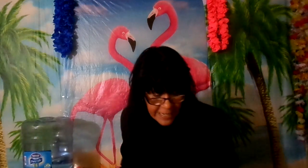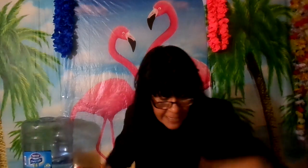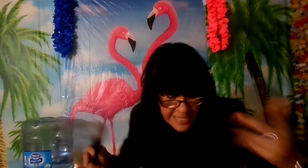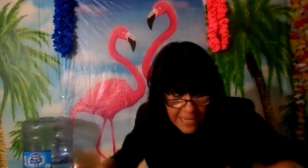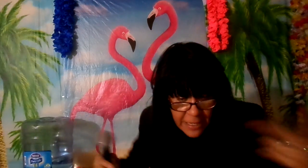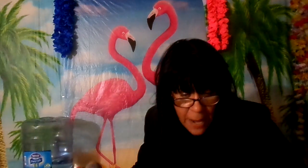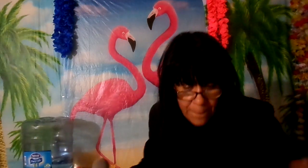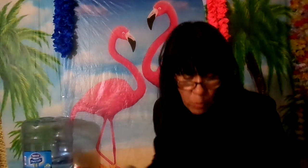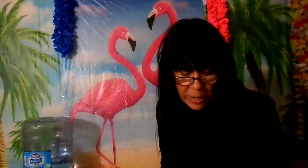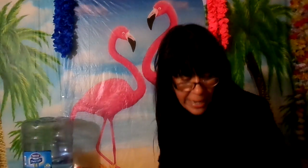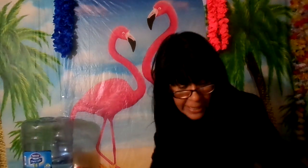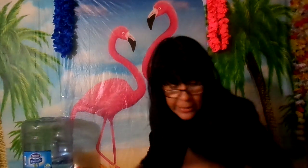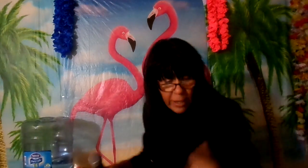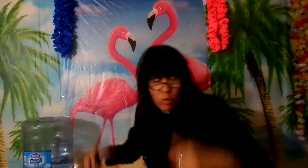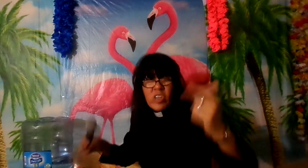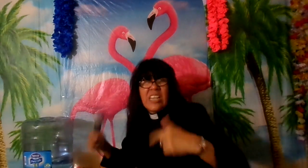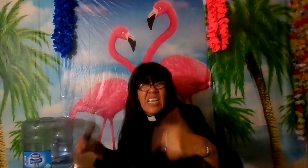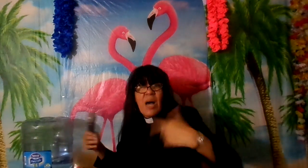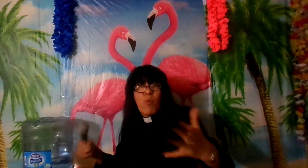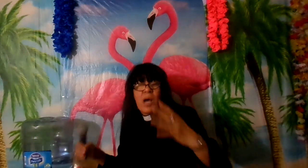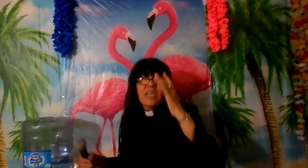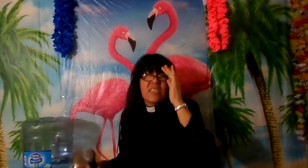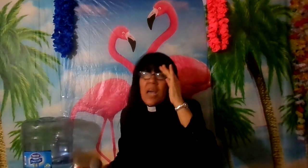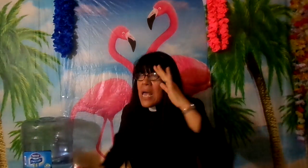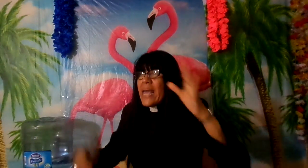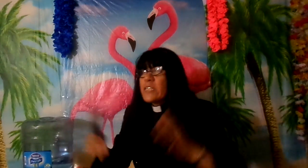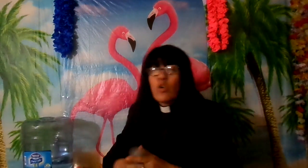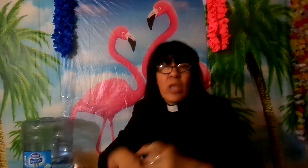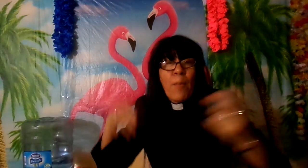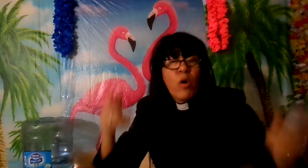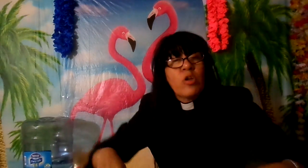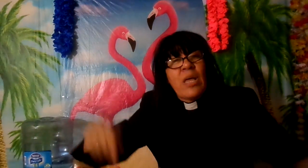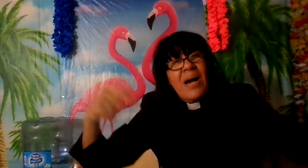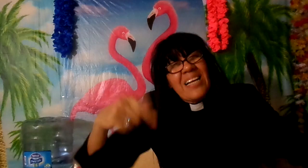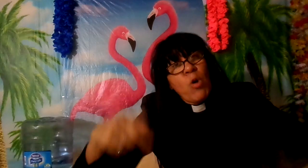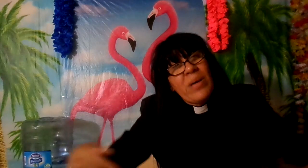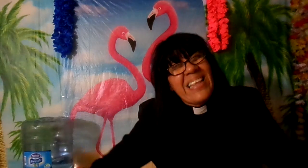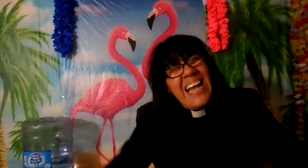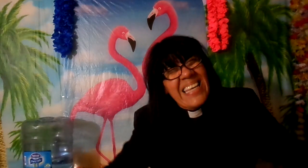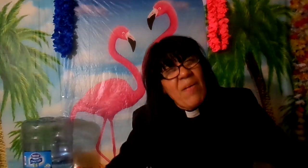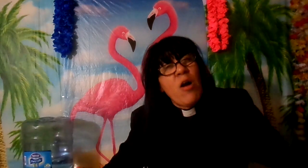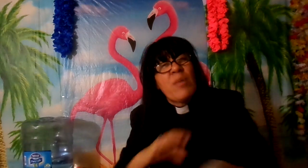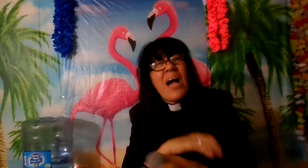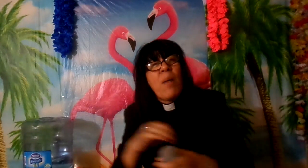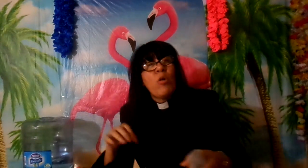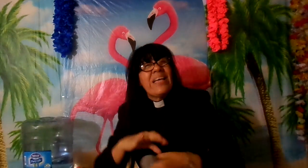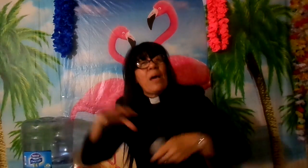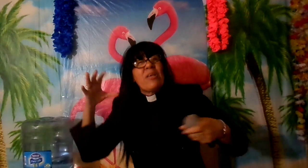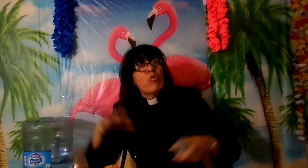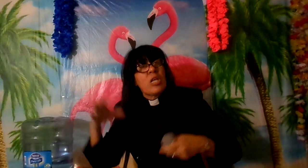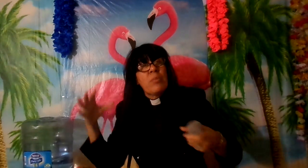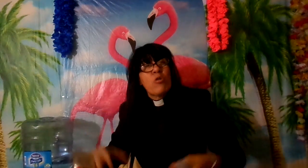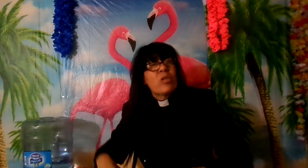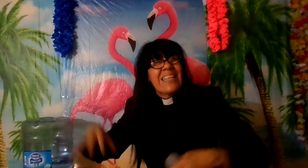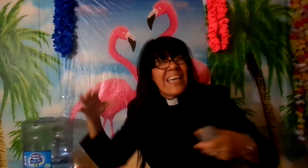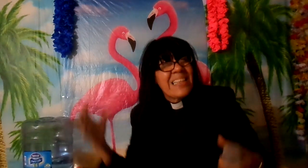que en ese tiempo que hay gente que no tienen el apocalice esos demonios te van a tormentar aquí abajo y van a morder a millones y millones de gente